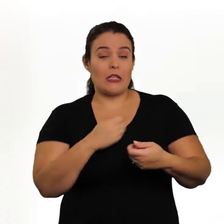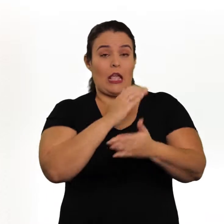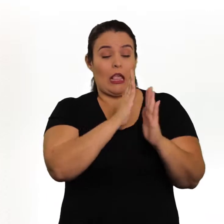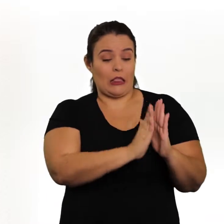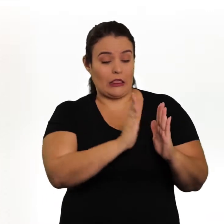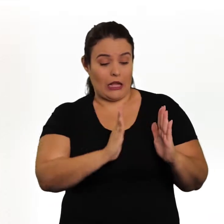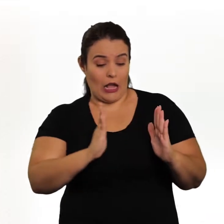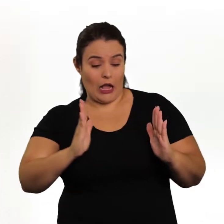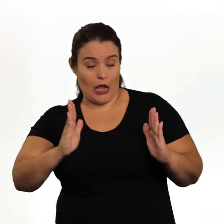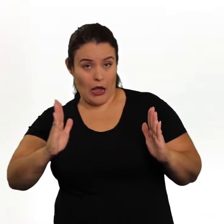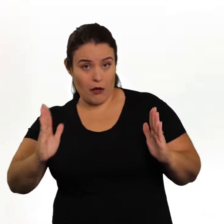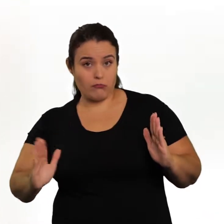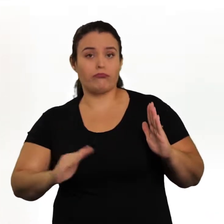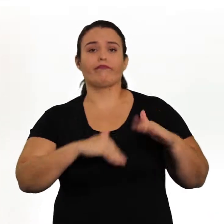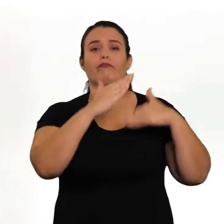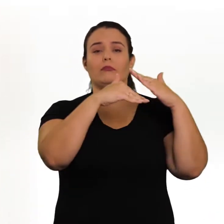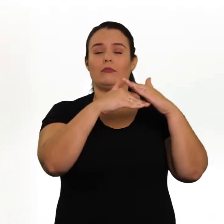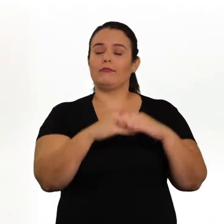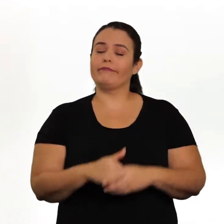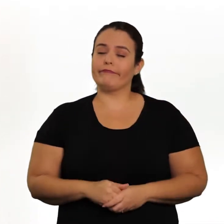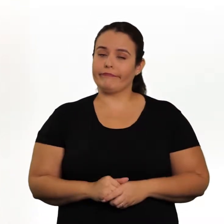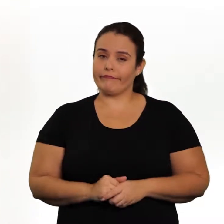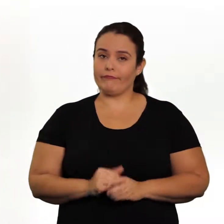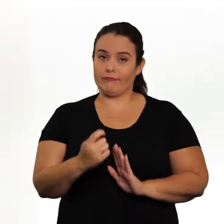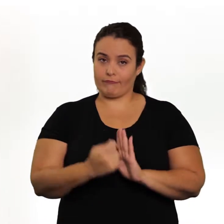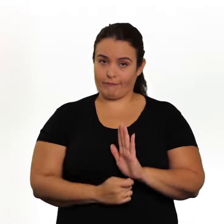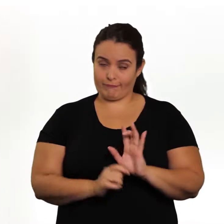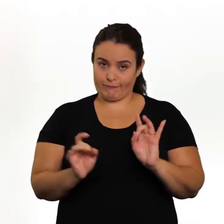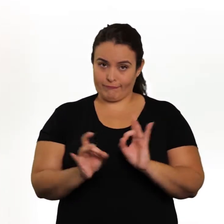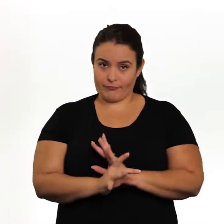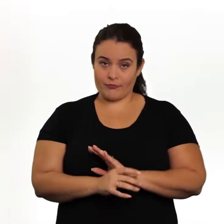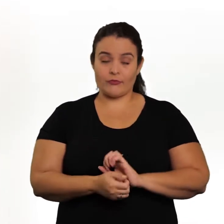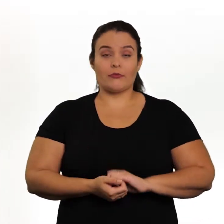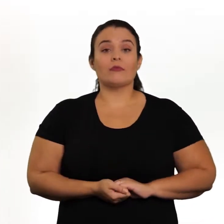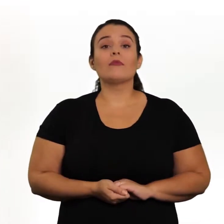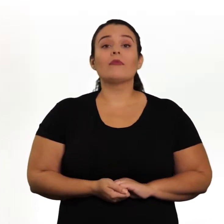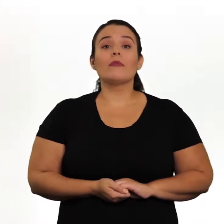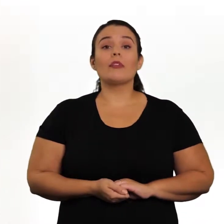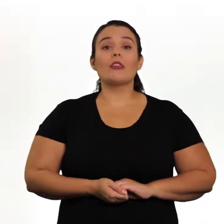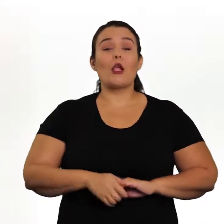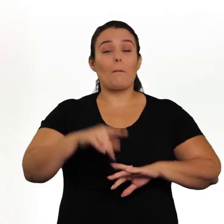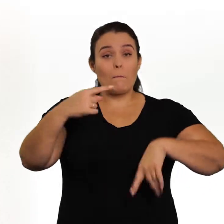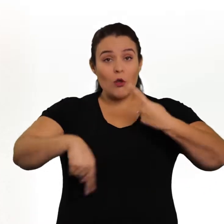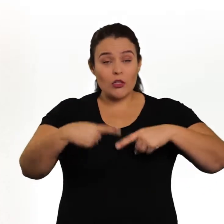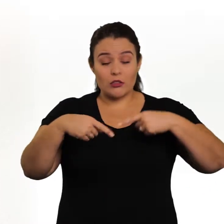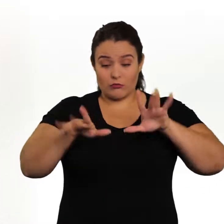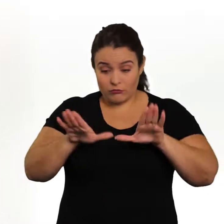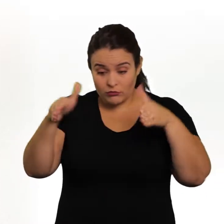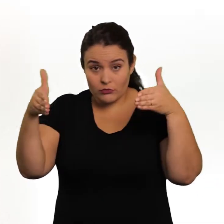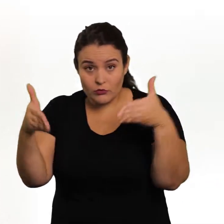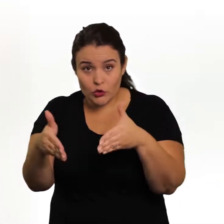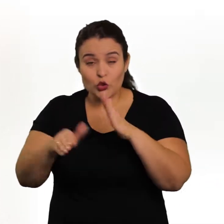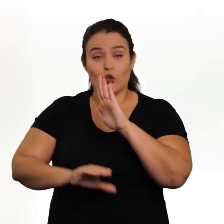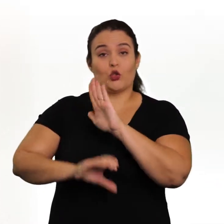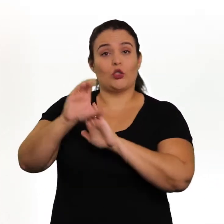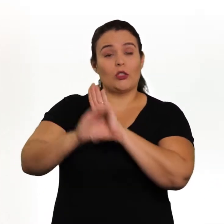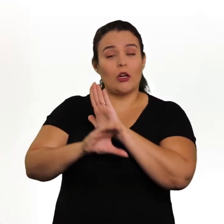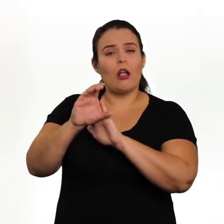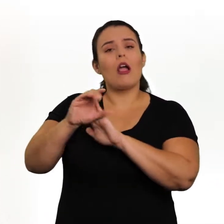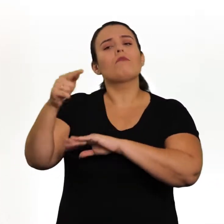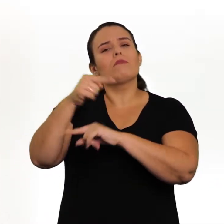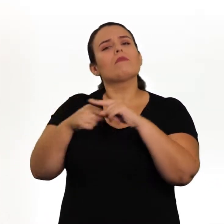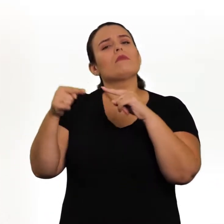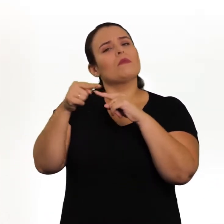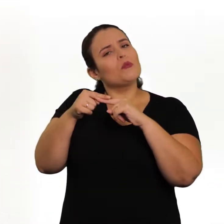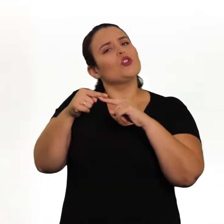longo das etapas e modalidades da educação básica. Fecha aspas. Ou seja, uma política de centralização curricular que define os